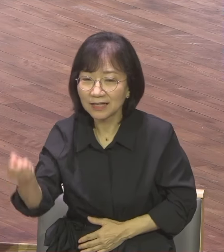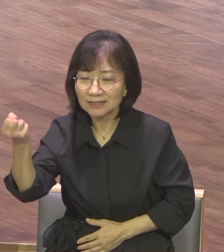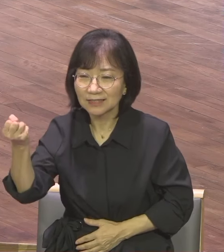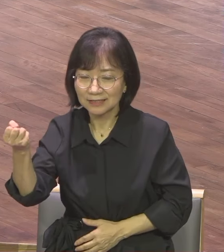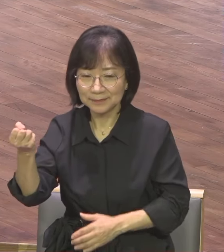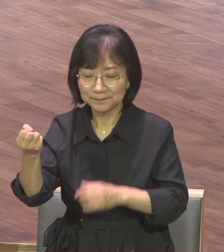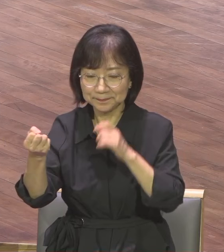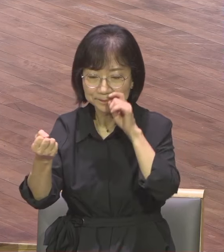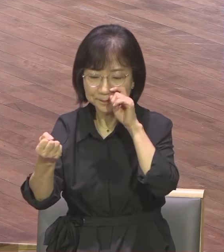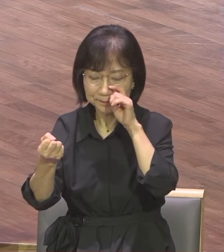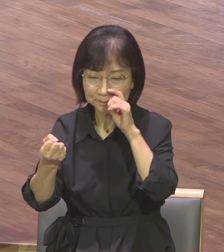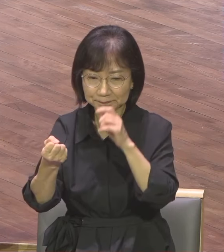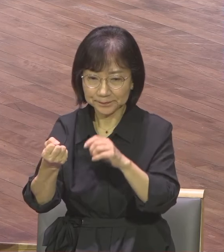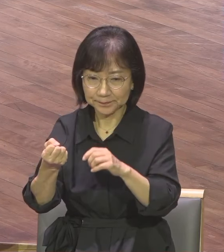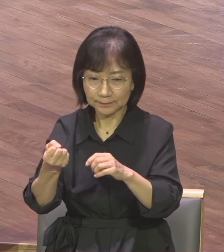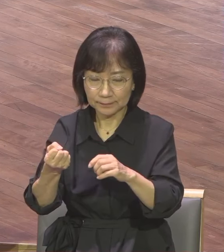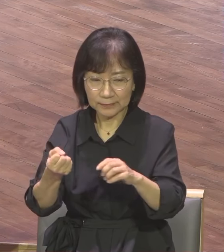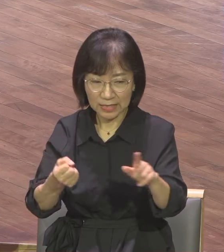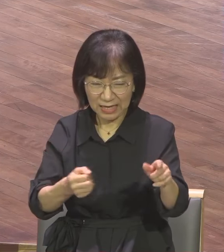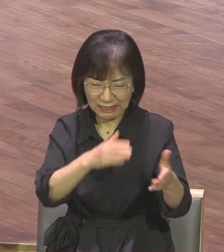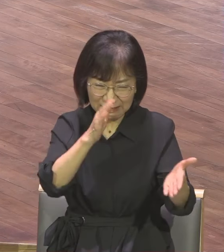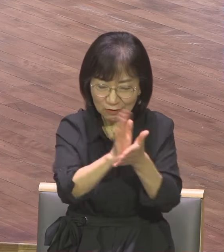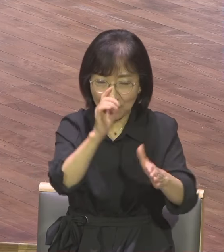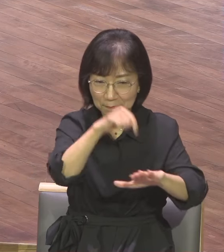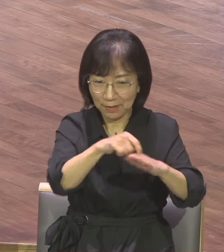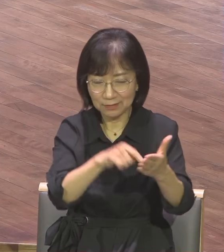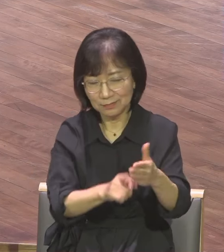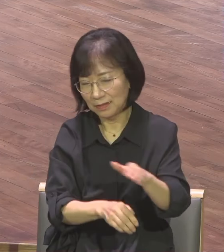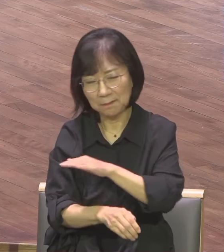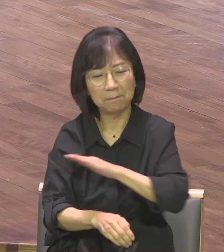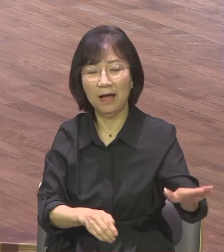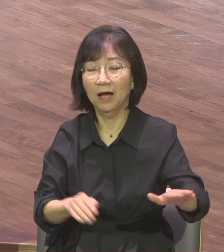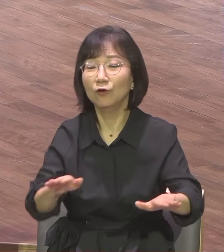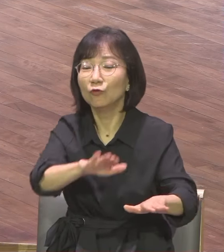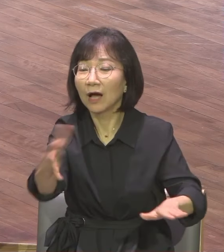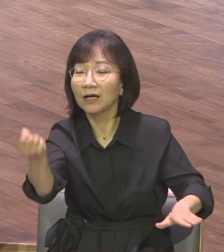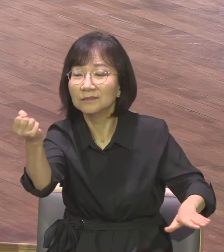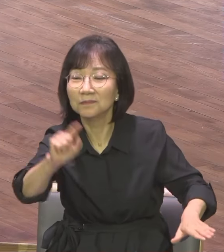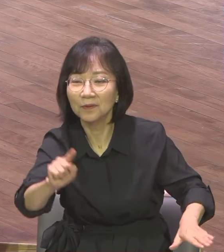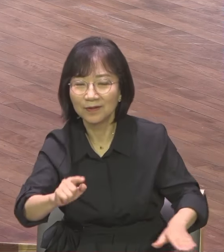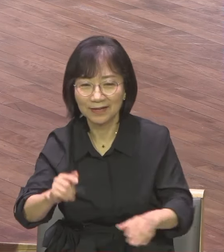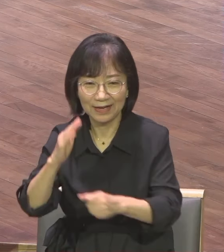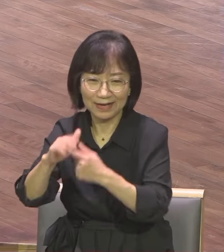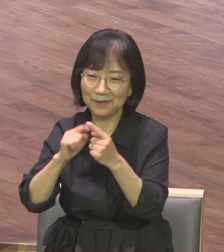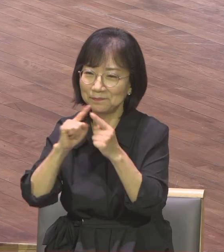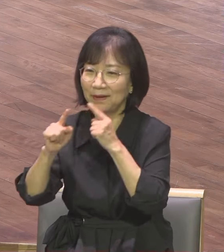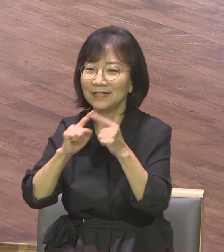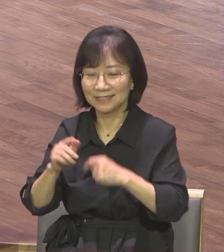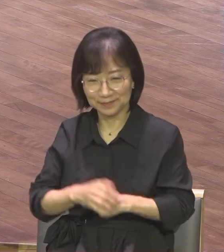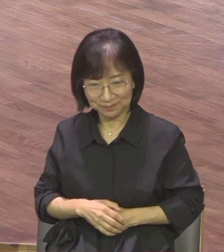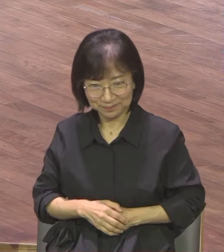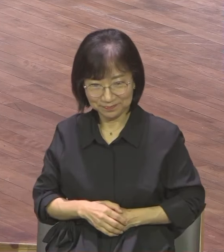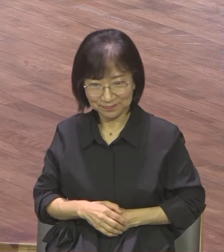중심의 강단이 있습니다 말씀이 있어요 그것도 그냥 하는 것이 아니라 구속사 중심의